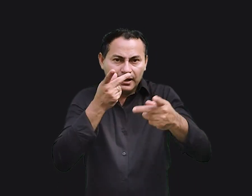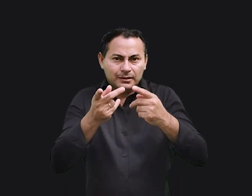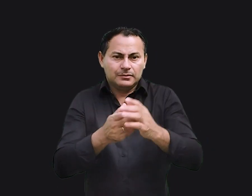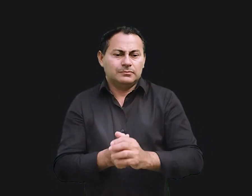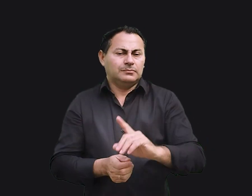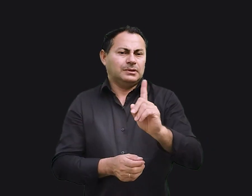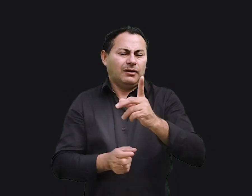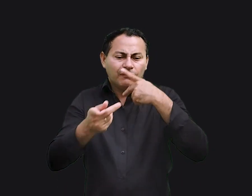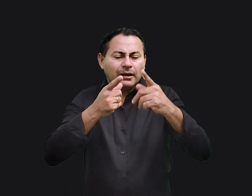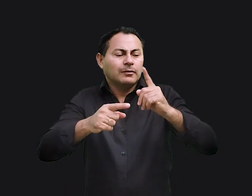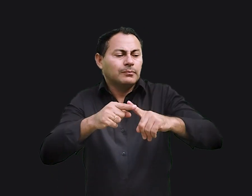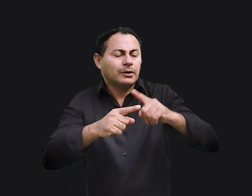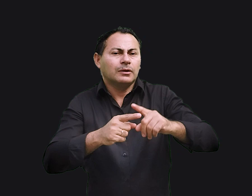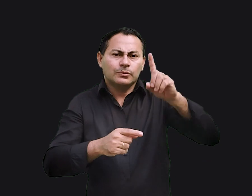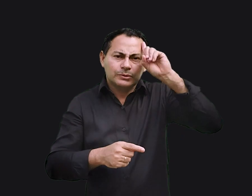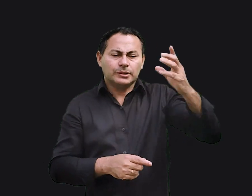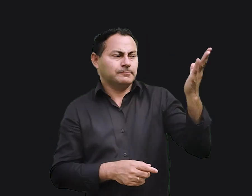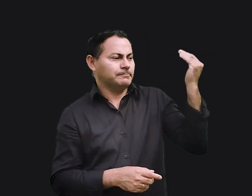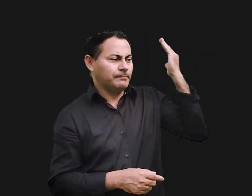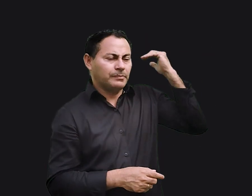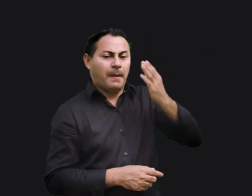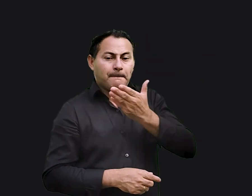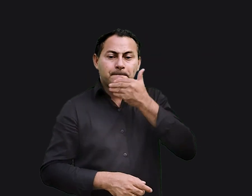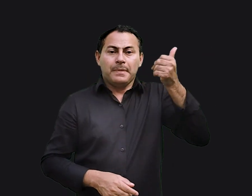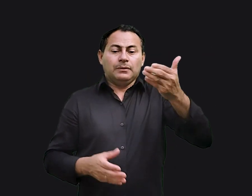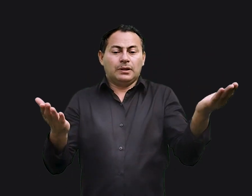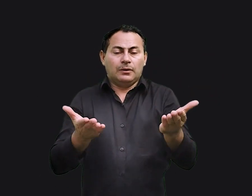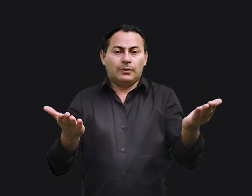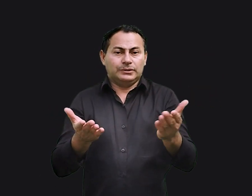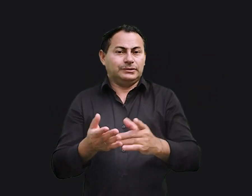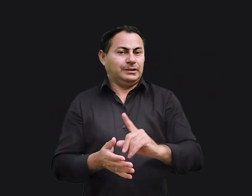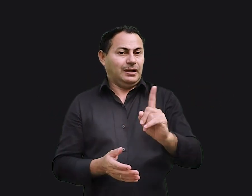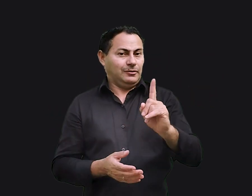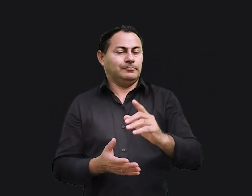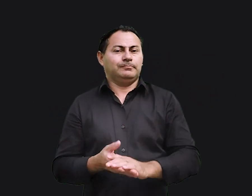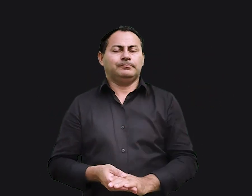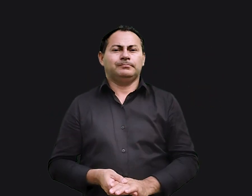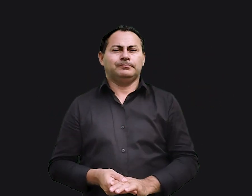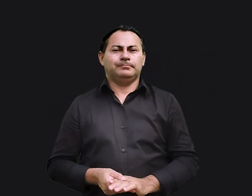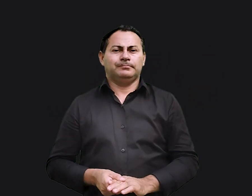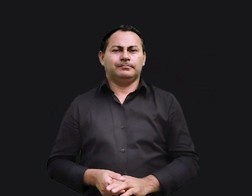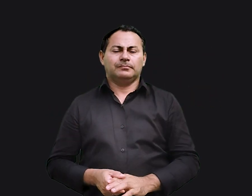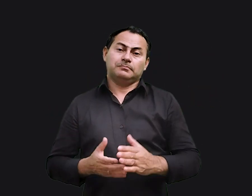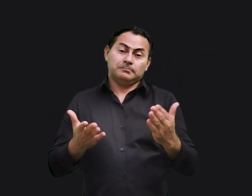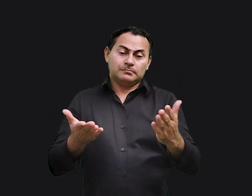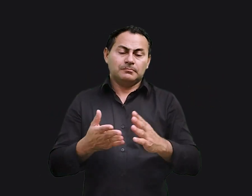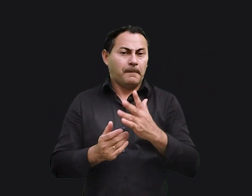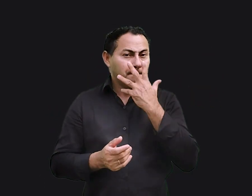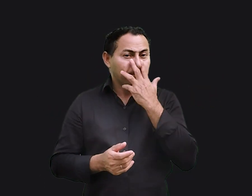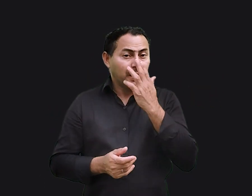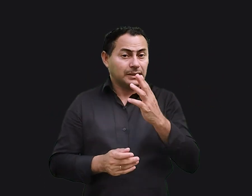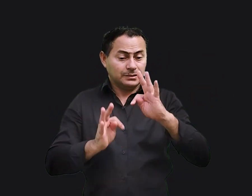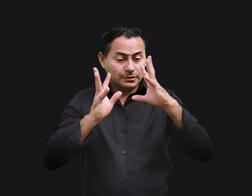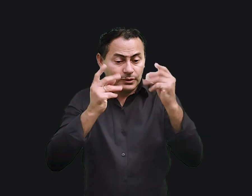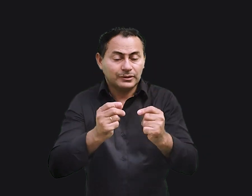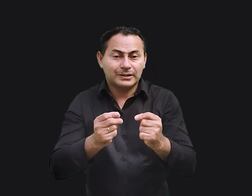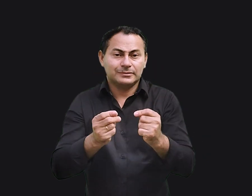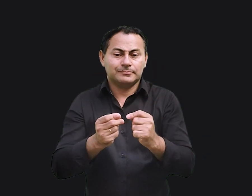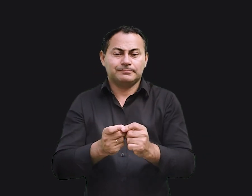assim, não diga porque os dias do passado foram melhores do que os de hoje. Bom, parece que todos nós estamos sujeitos